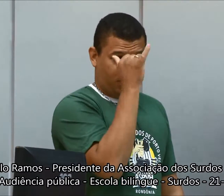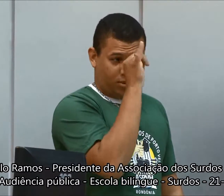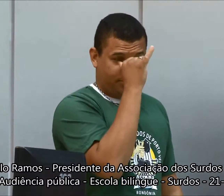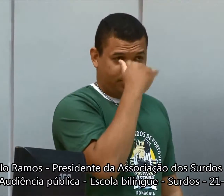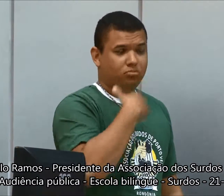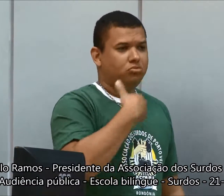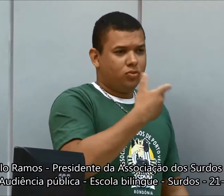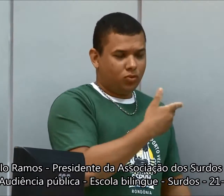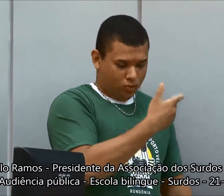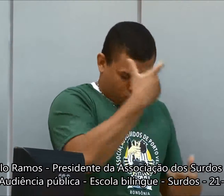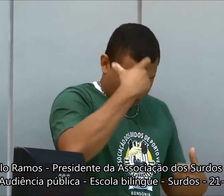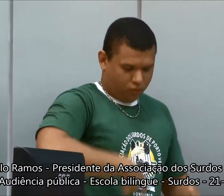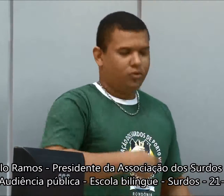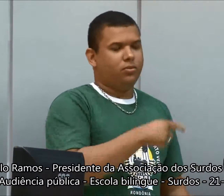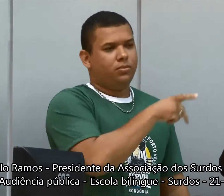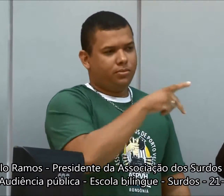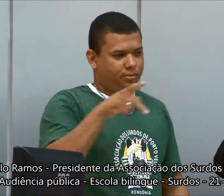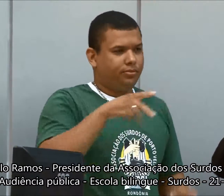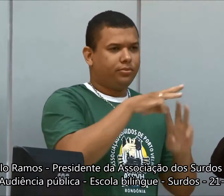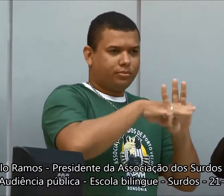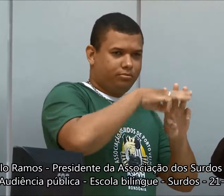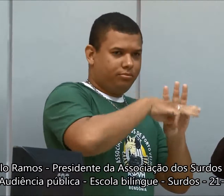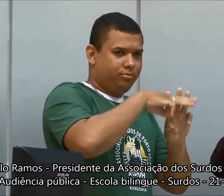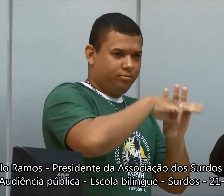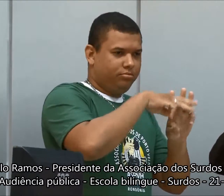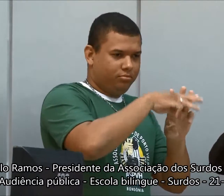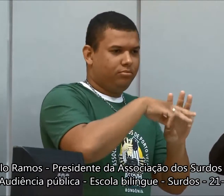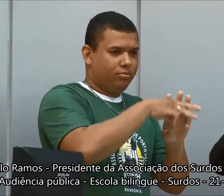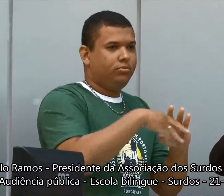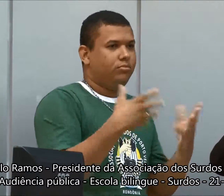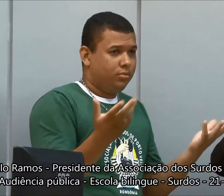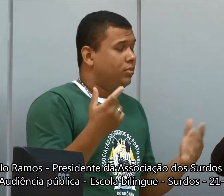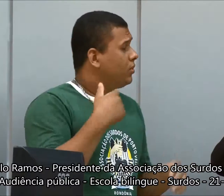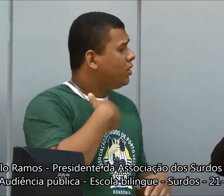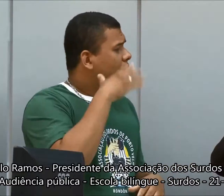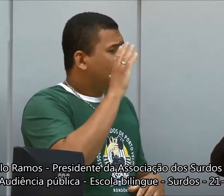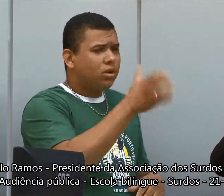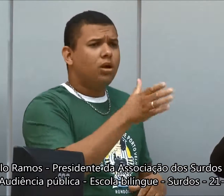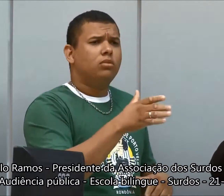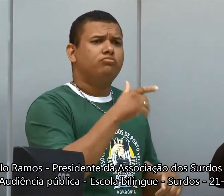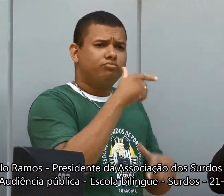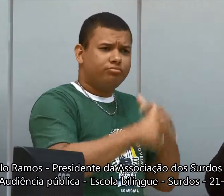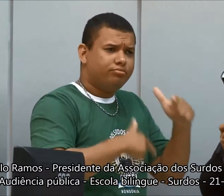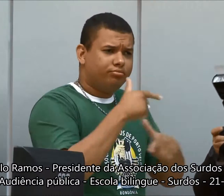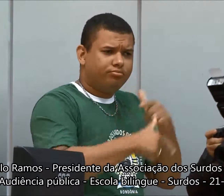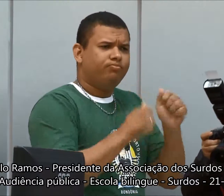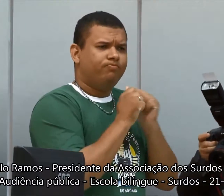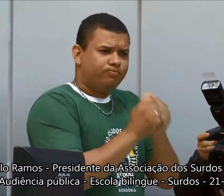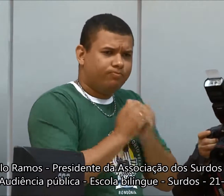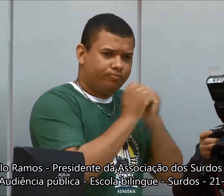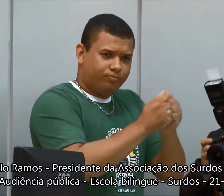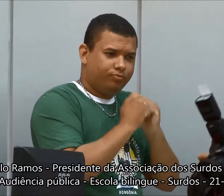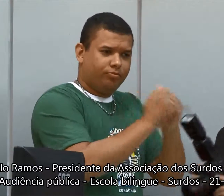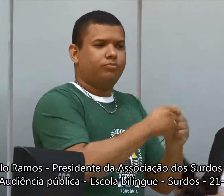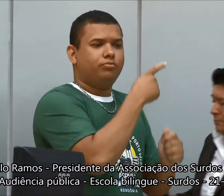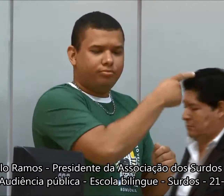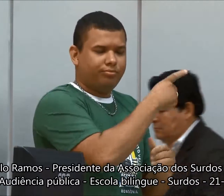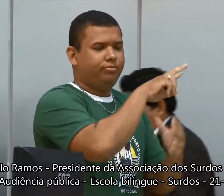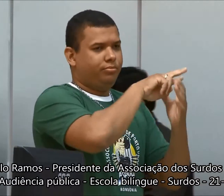esse é o meu sinal. Eu sou o novo presidente da Associação de Surdos de Porto Velho. Eu estou sempre acompanhando